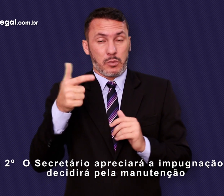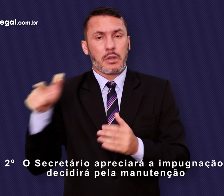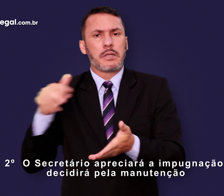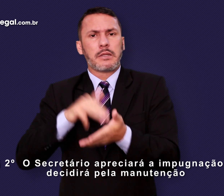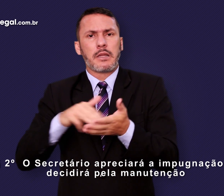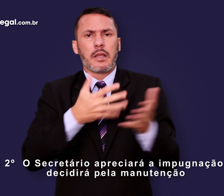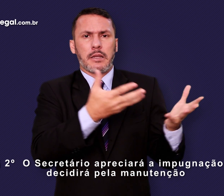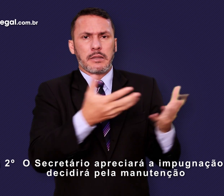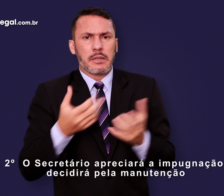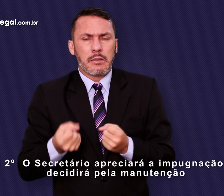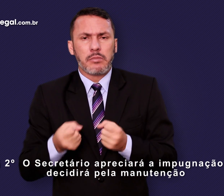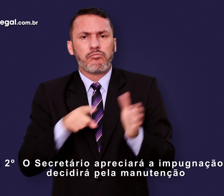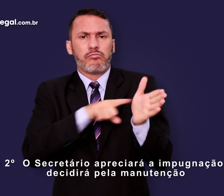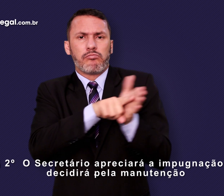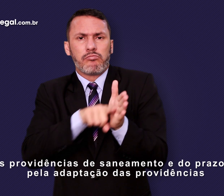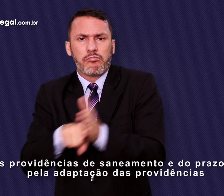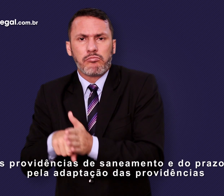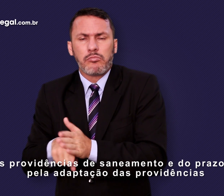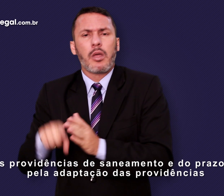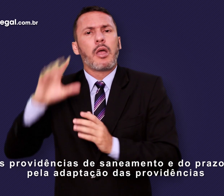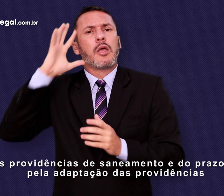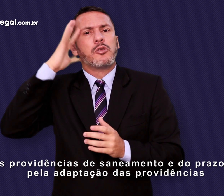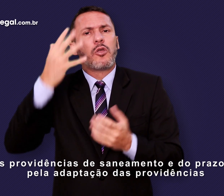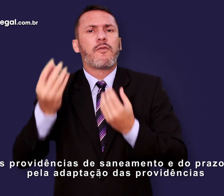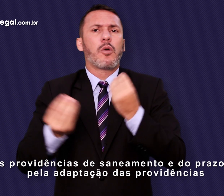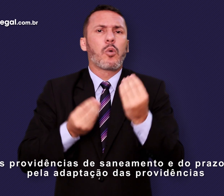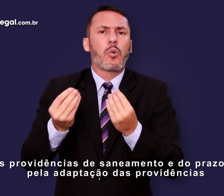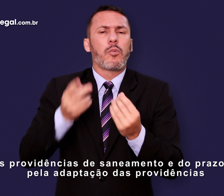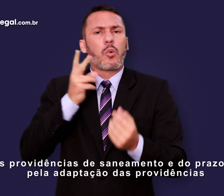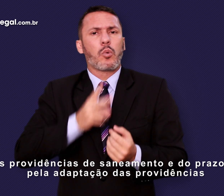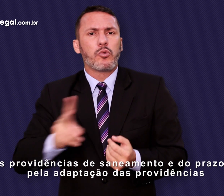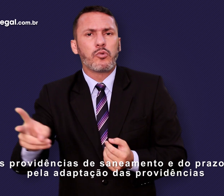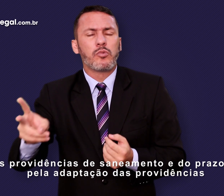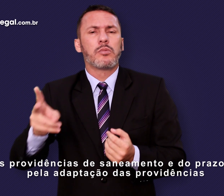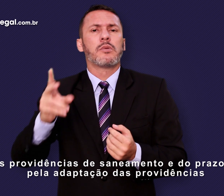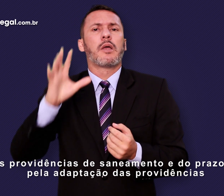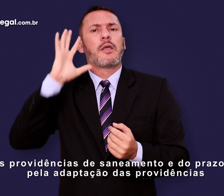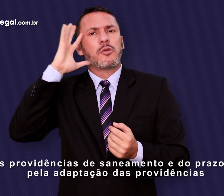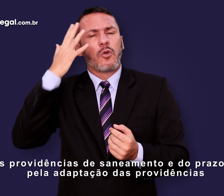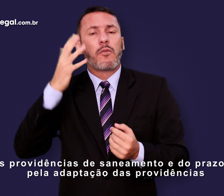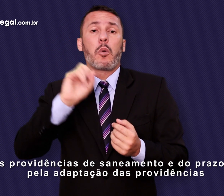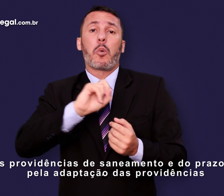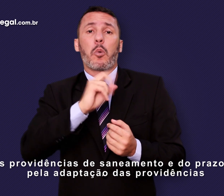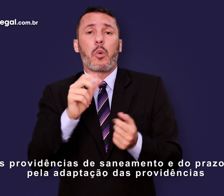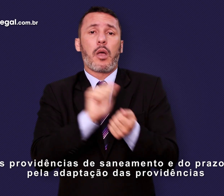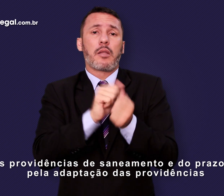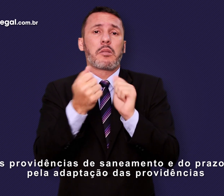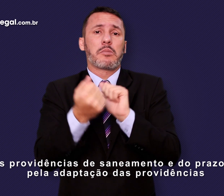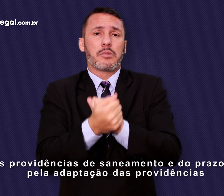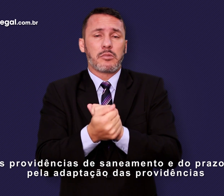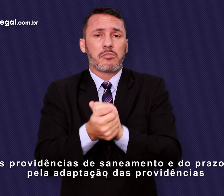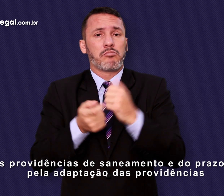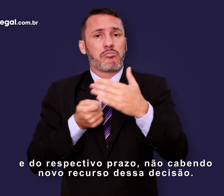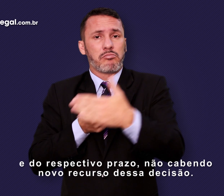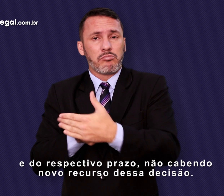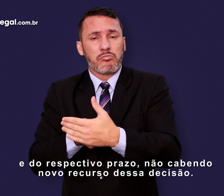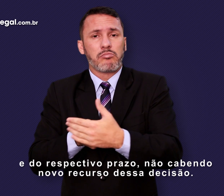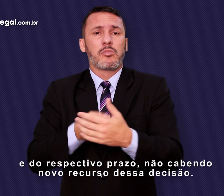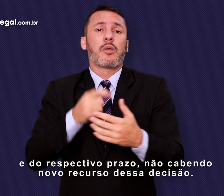e decidirá pela manutenção das providências de saneamento e do prazo ou pela adaptação das providências e do respectivo